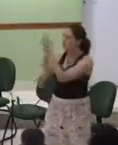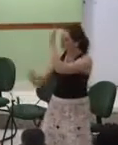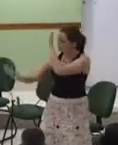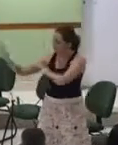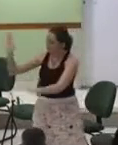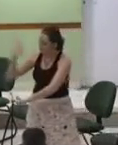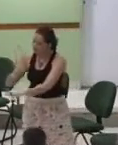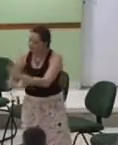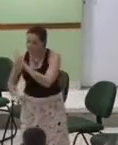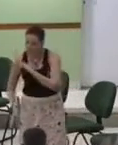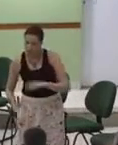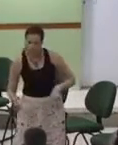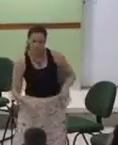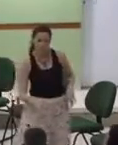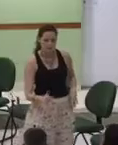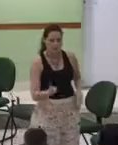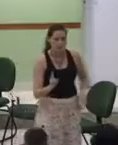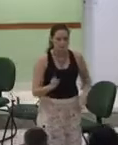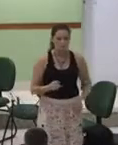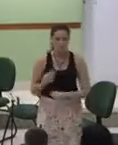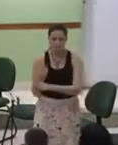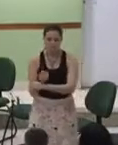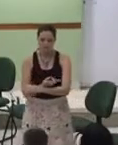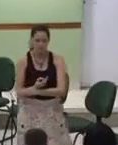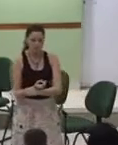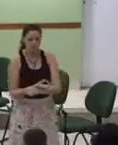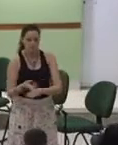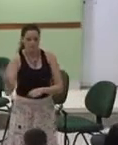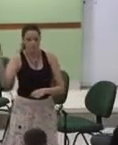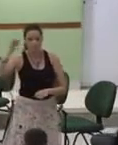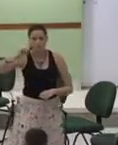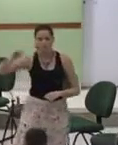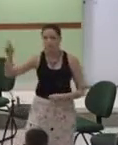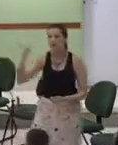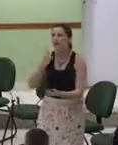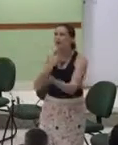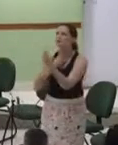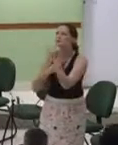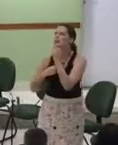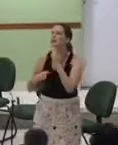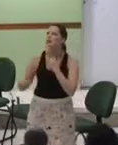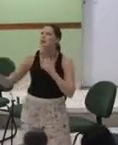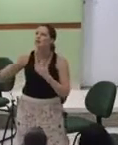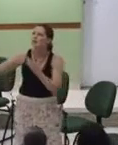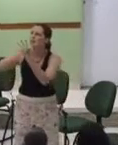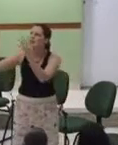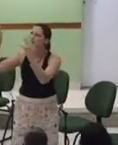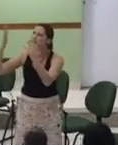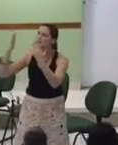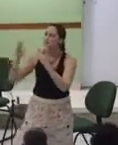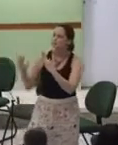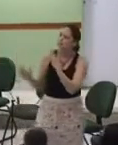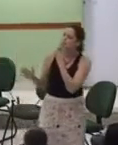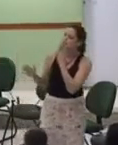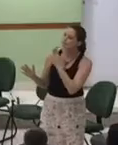sempre mais e mais Buscar o teu querido Tua graça foi sempre que eu adorar